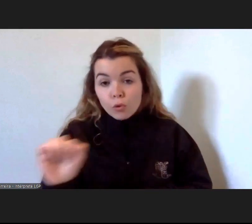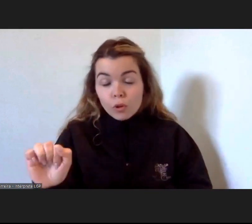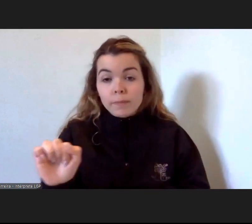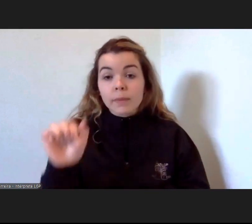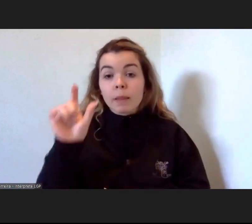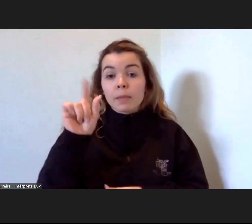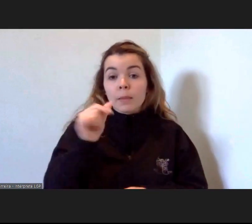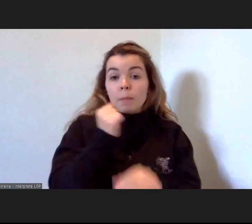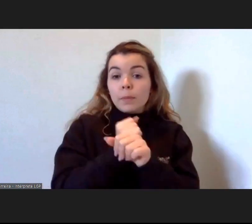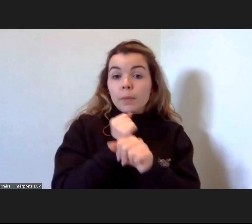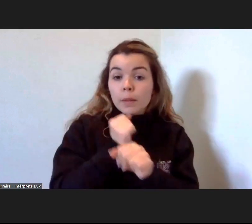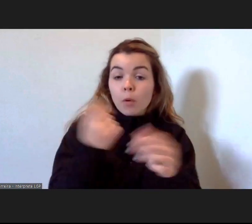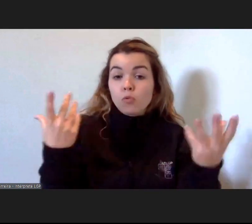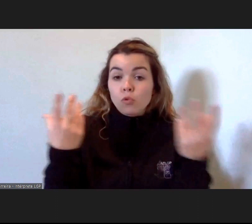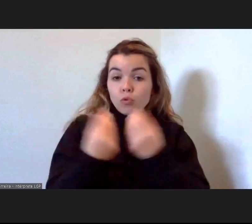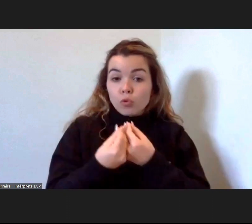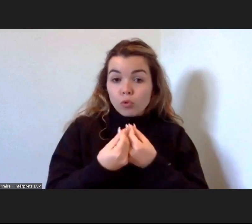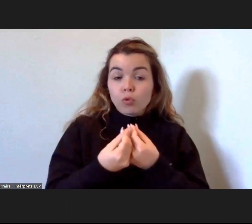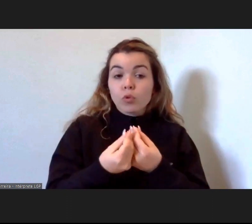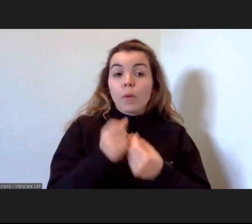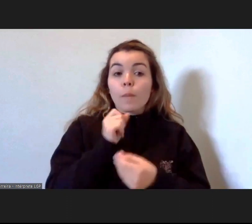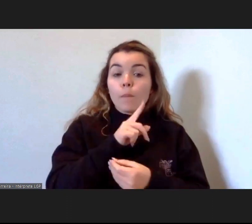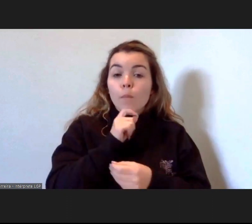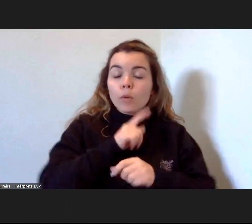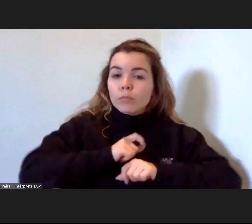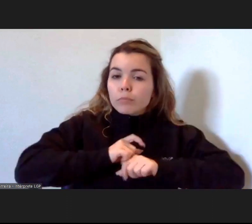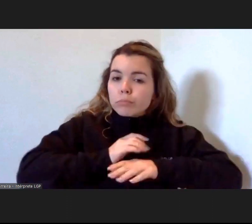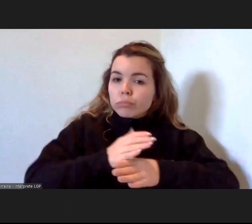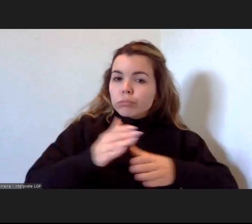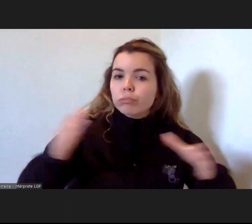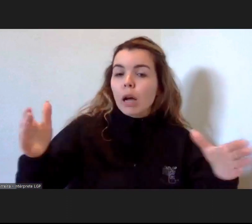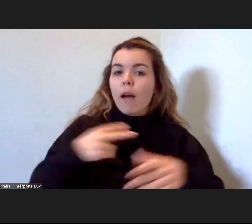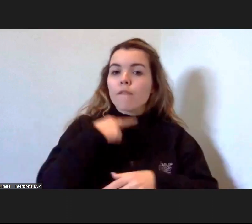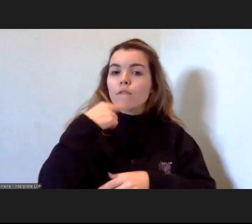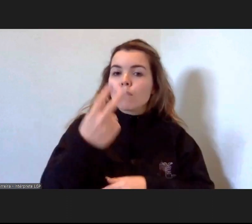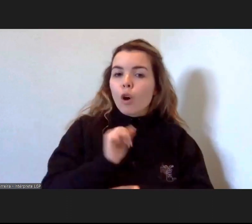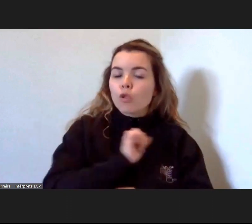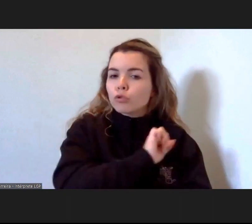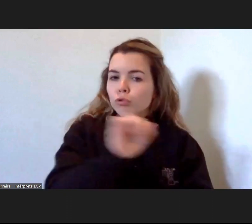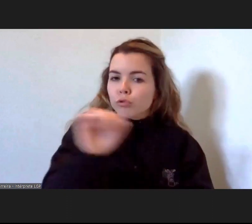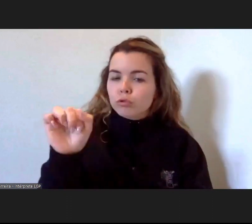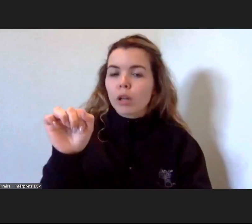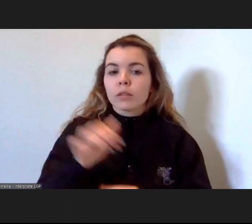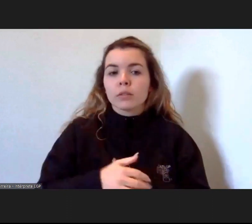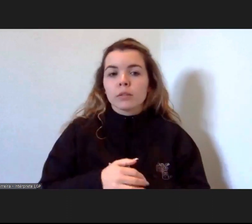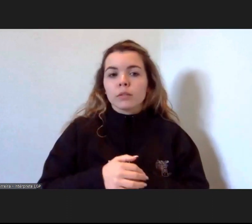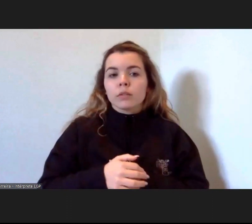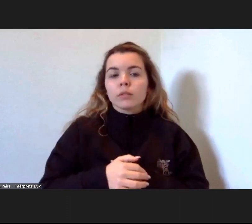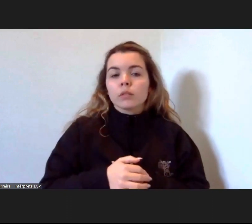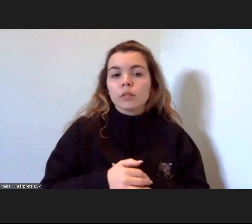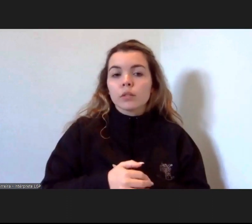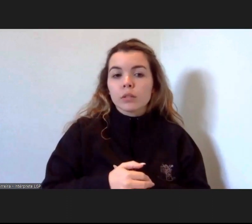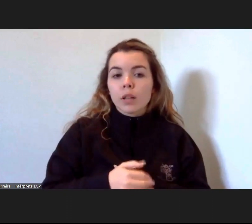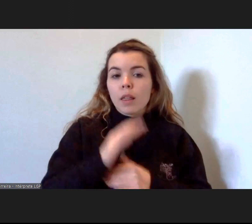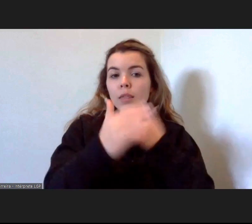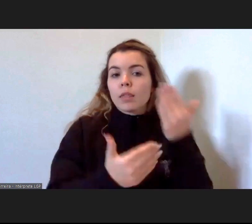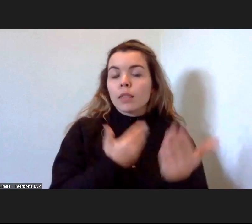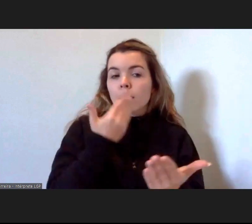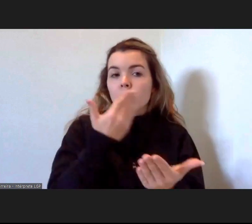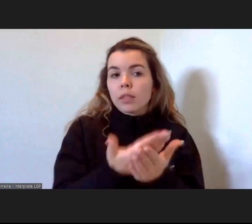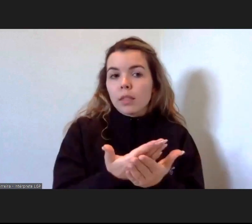trabalhando aqui em conjunto para que possam ampliar a sua voz para que possam amplificar a sua voz proporcionando-nos